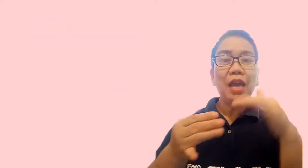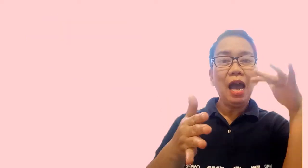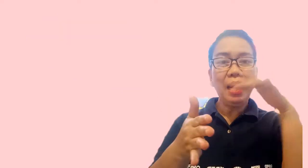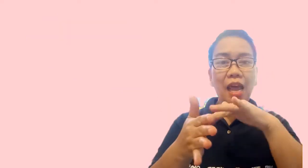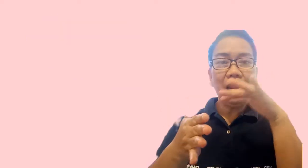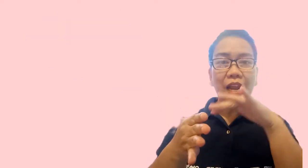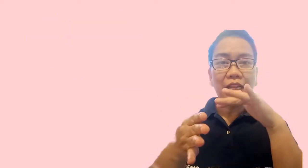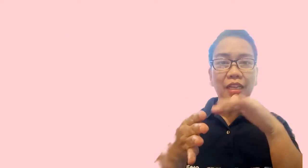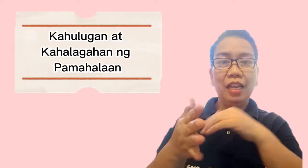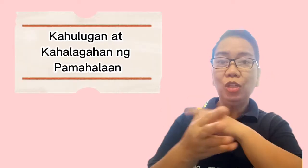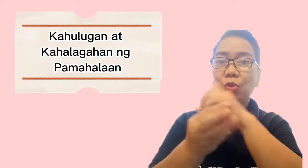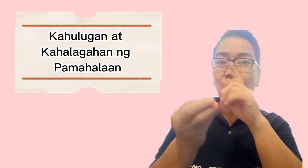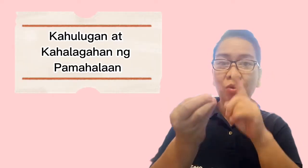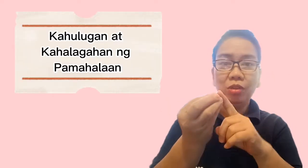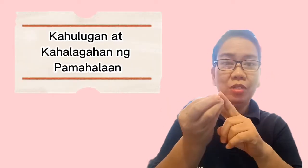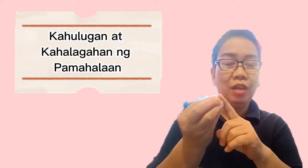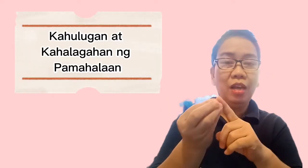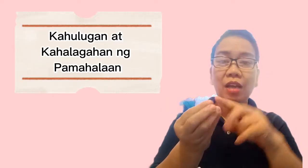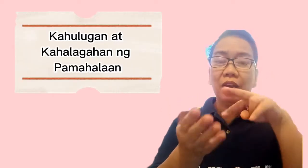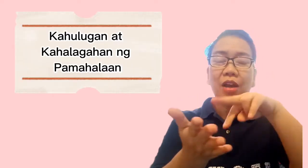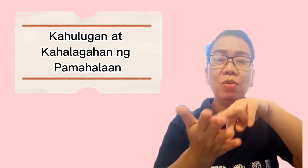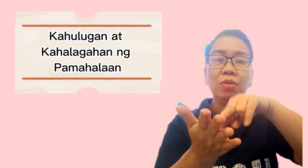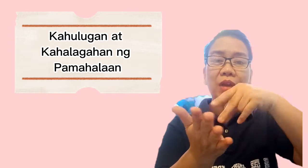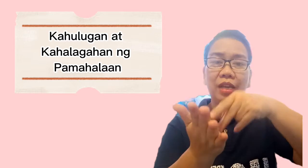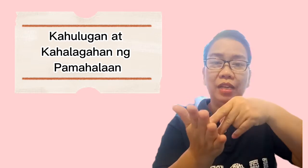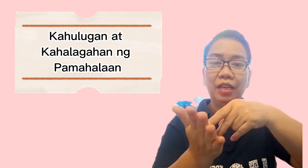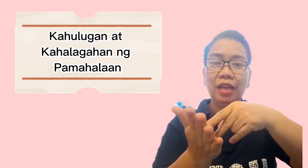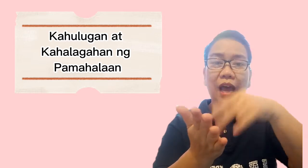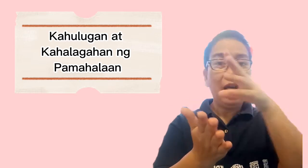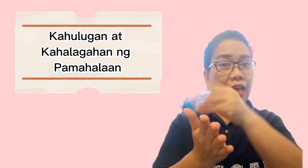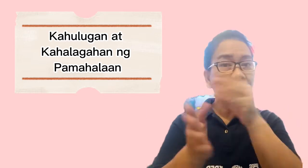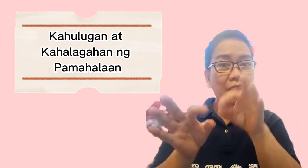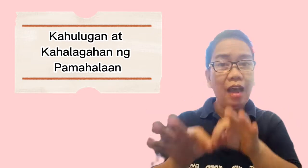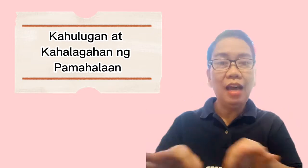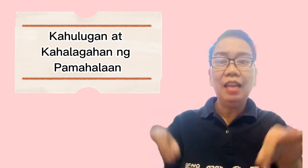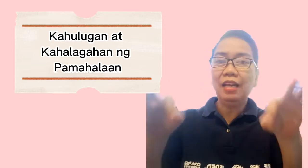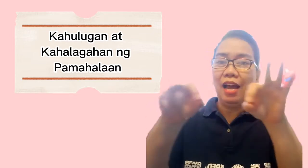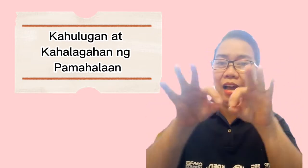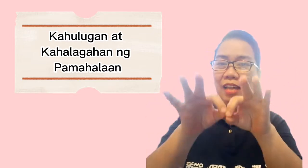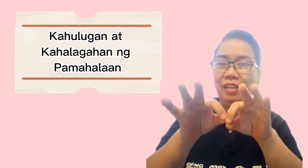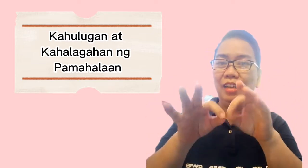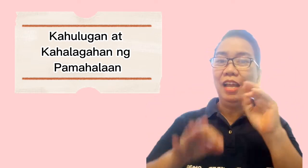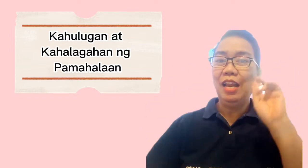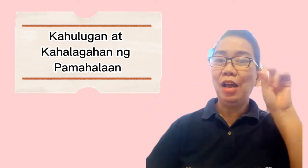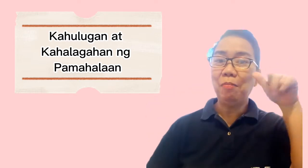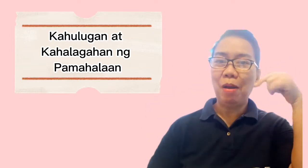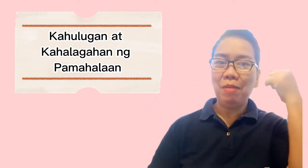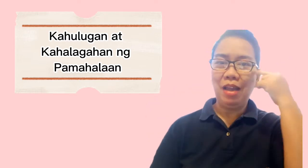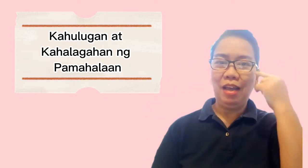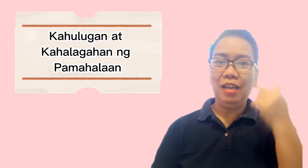-aaralan natin ang tungkol sa kahulugan at kahalagahan ng pamahalaan.